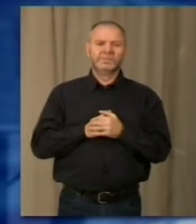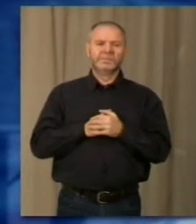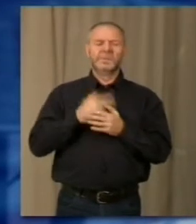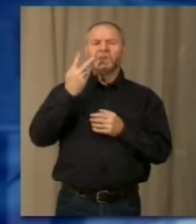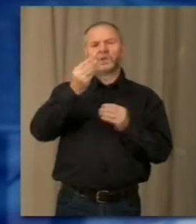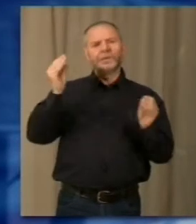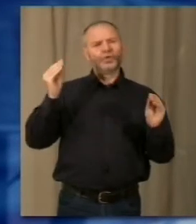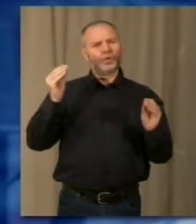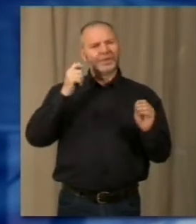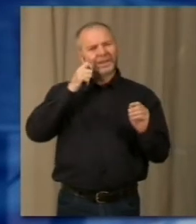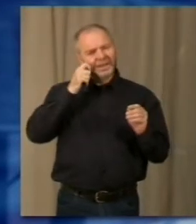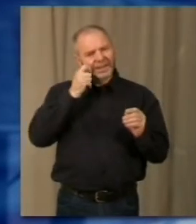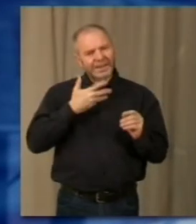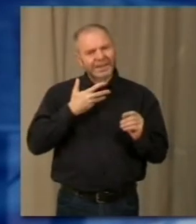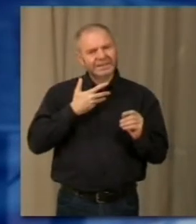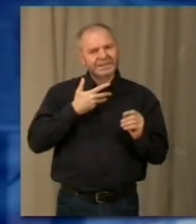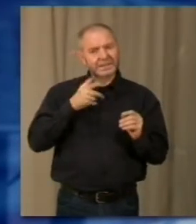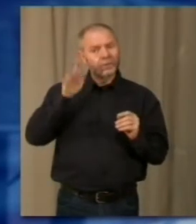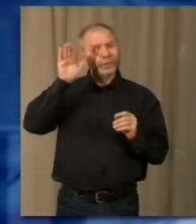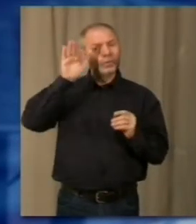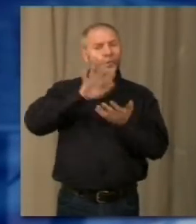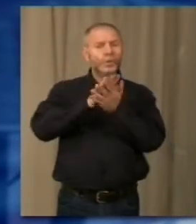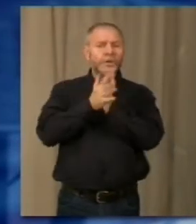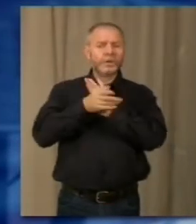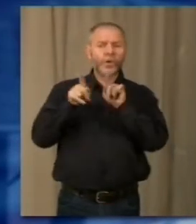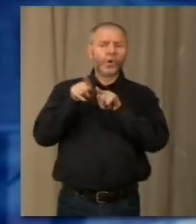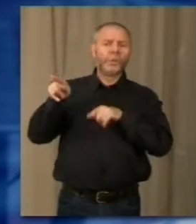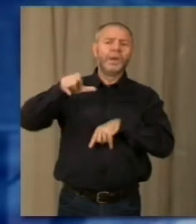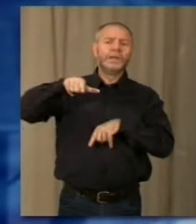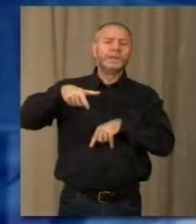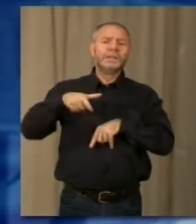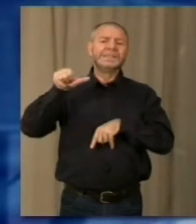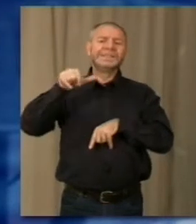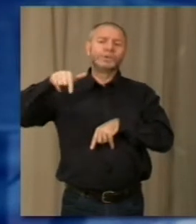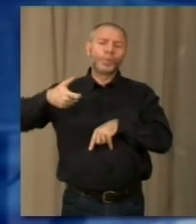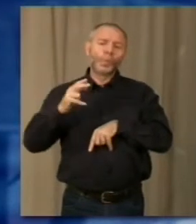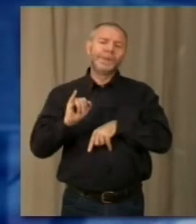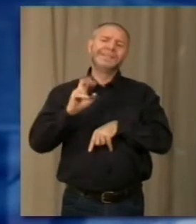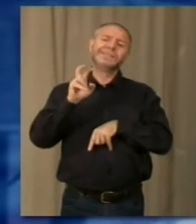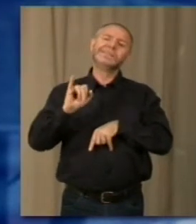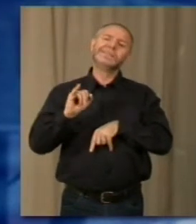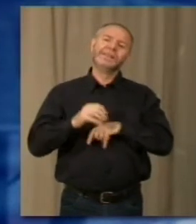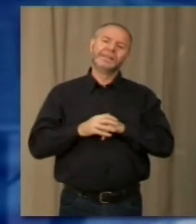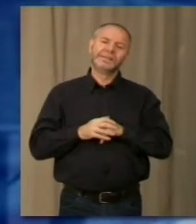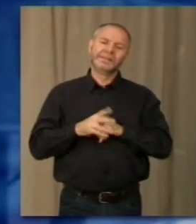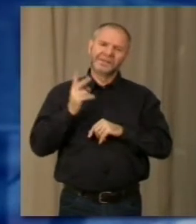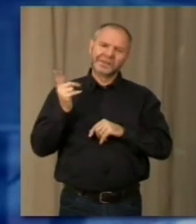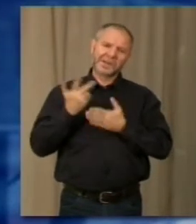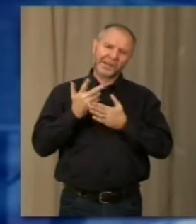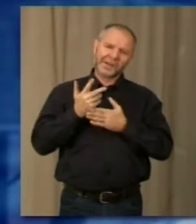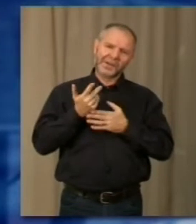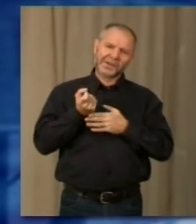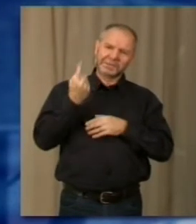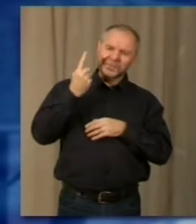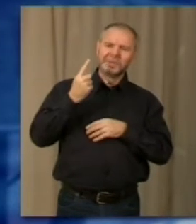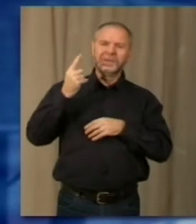'interesse dei giovani che magari diventeranno gli squizzi del futuro, glielo auguriamo, così interessati anche ai tuoi aneddoti simpatici che ci sono stati tra